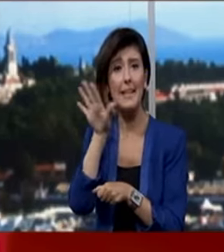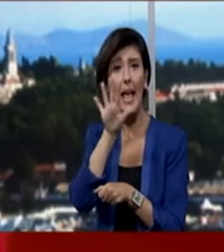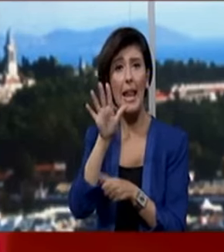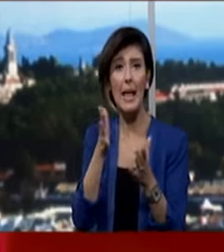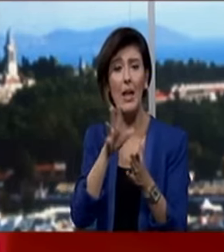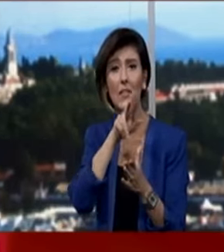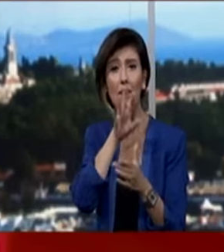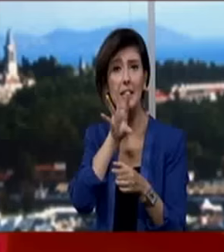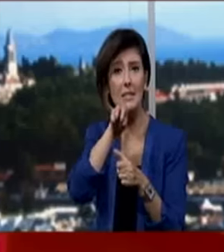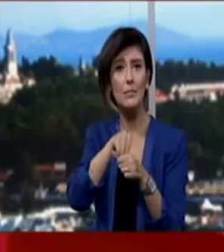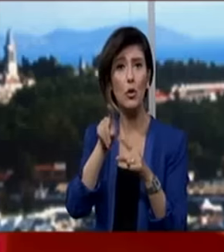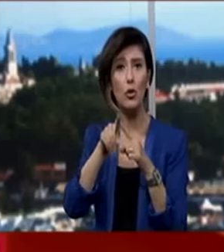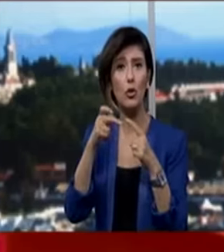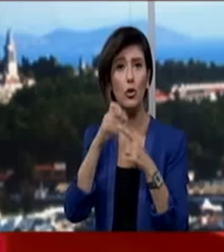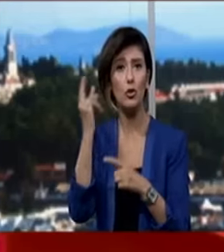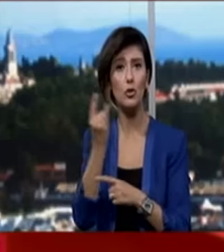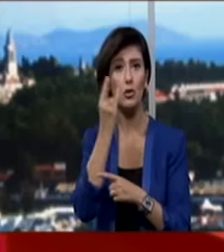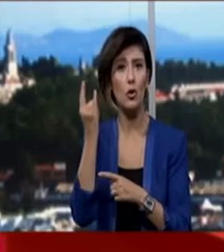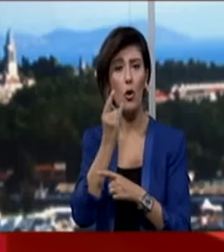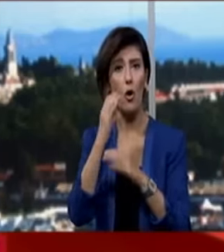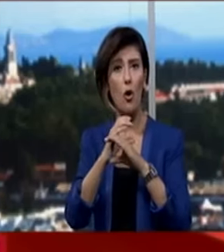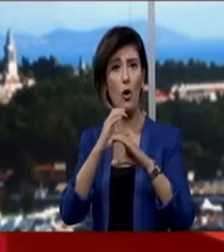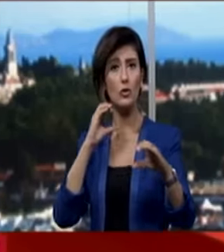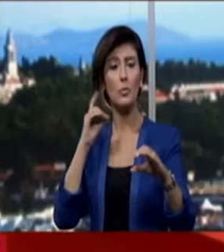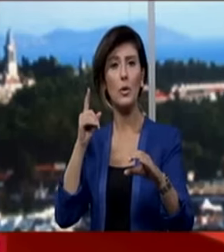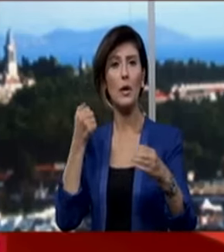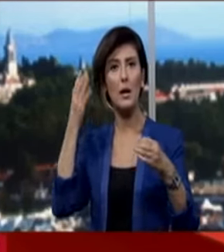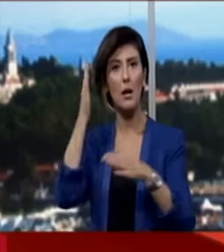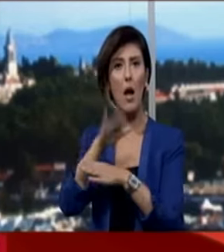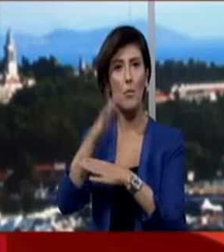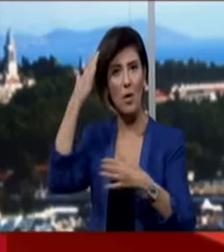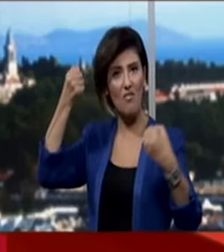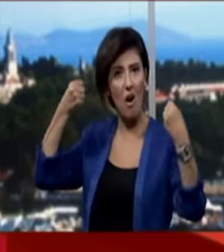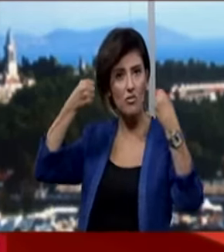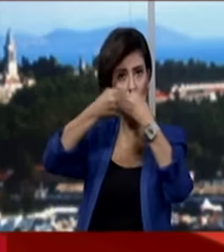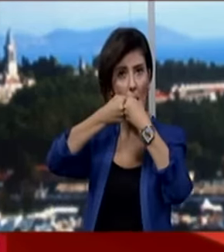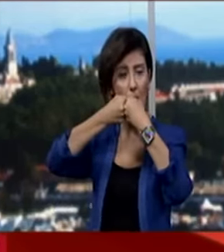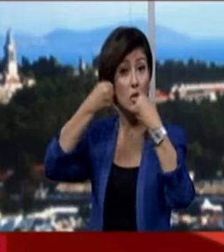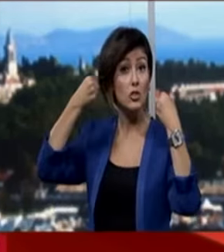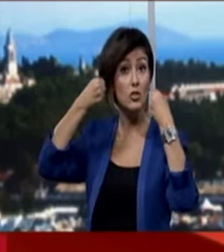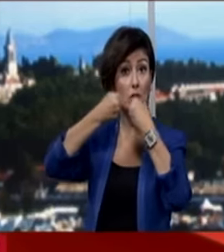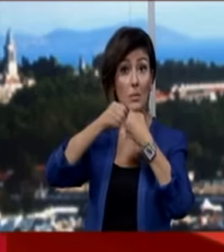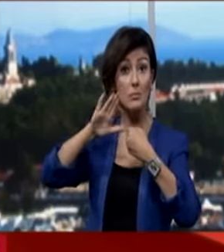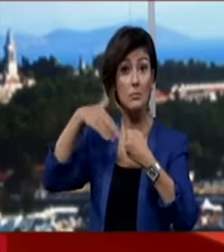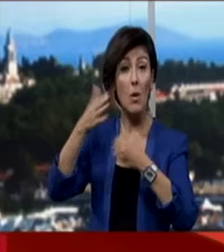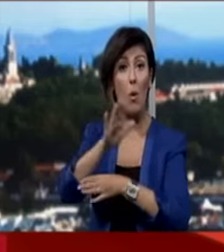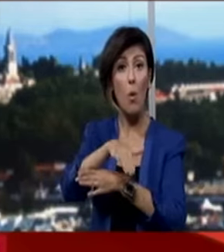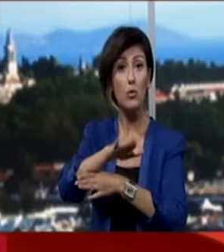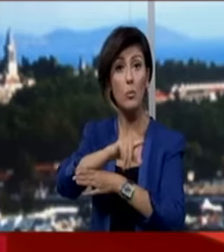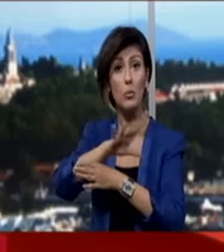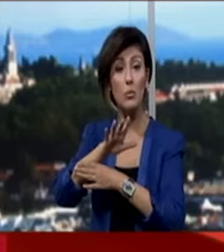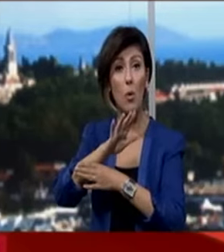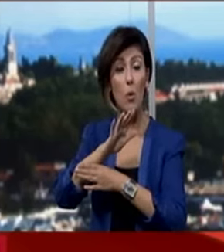Fransızı taşıyan tur otobüsü bir kamyonla kafa kafaya çarpıştı. Çarpışmanın ardından otobüsü alevler sardı.